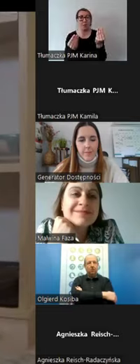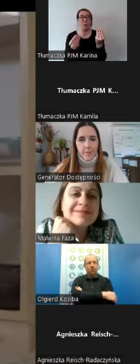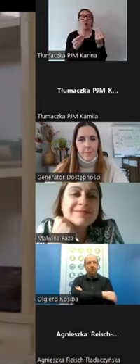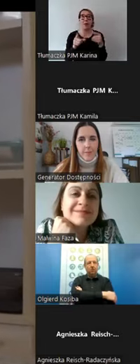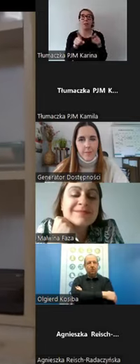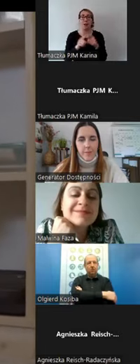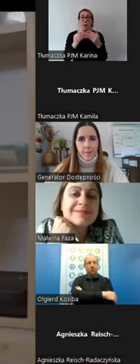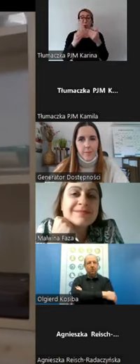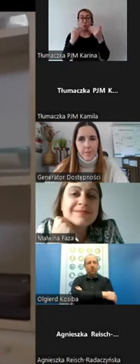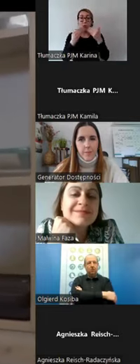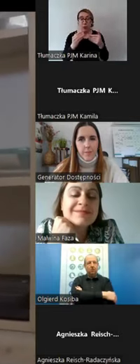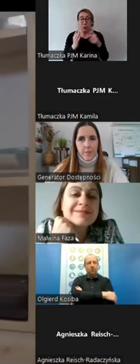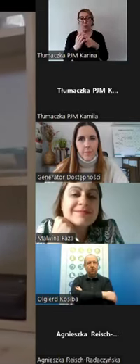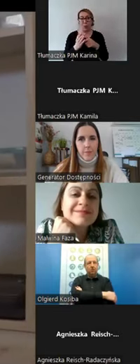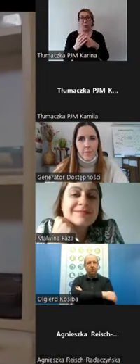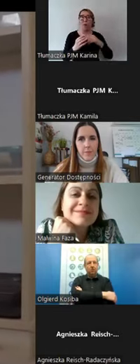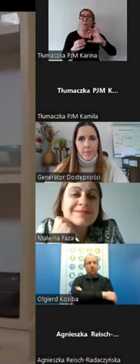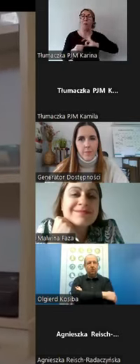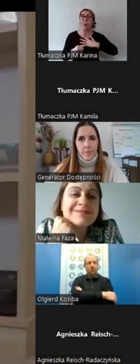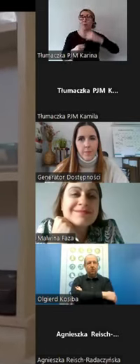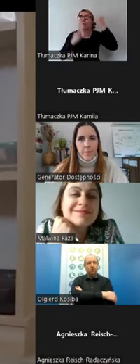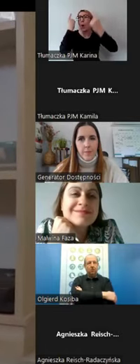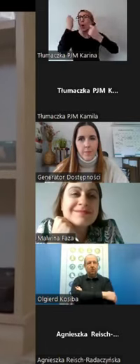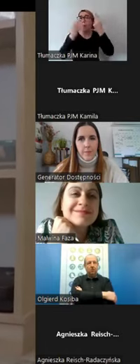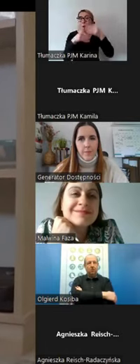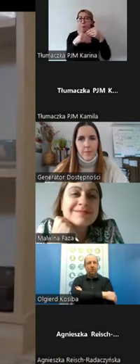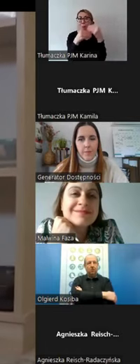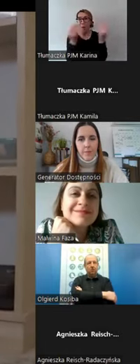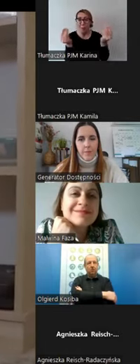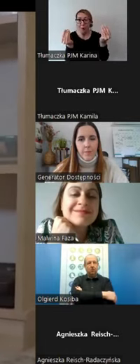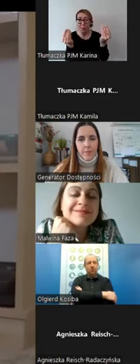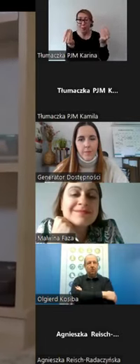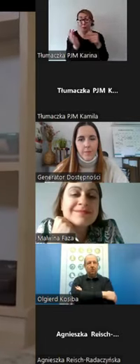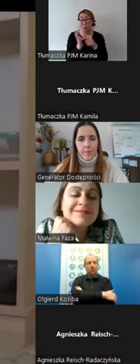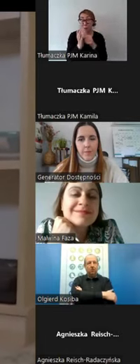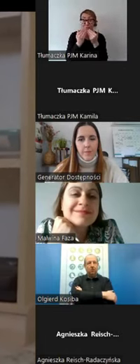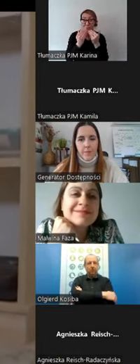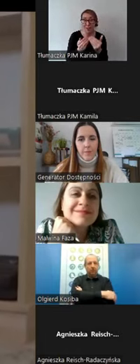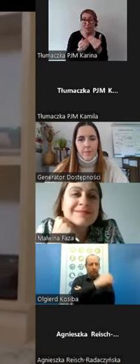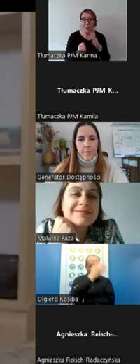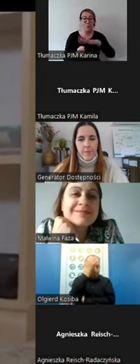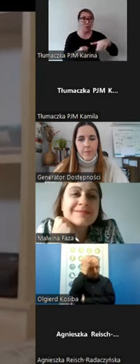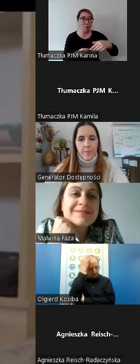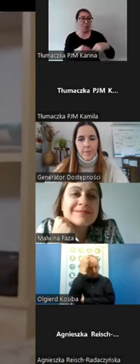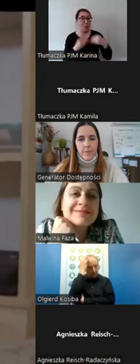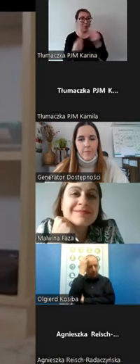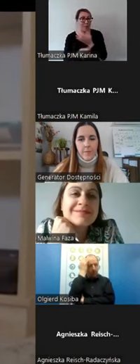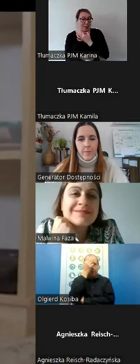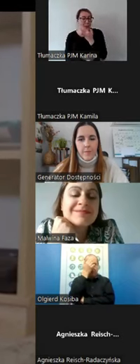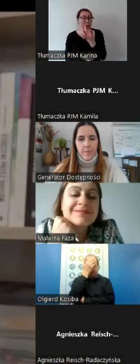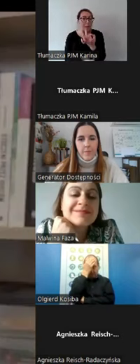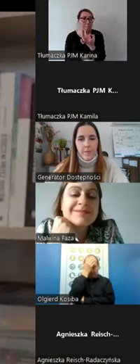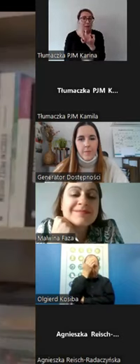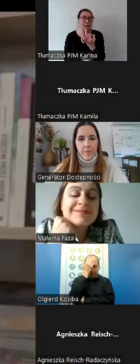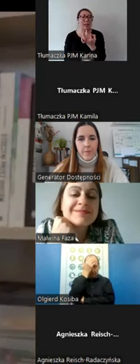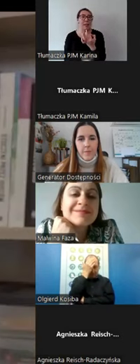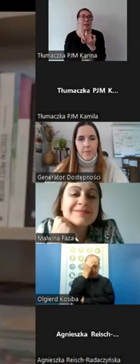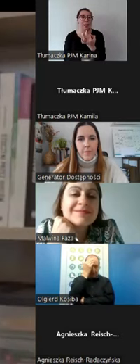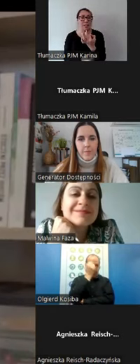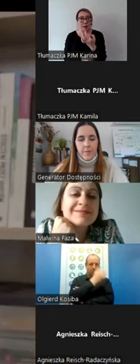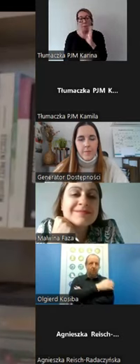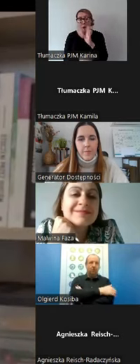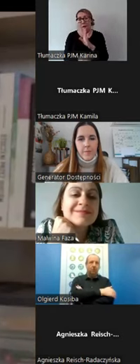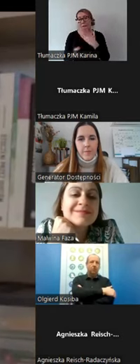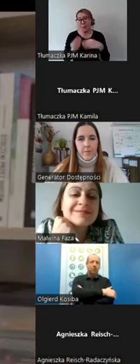temu rozwija też swoją kreatywność, dzięki temu dzieci lepiej się rozwijają i mają większe